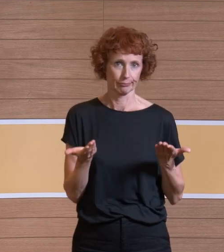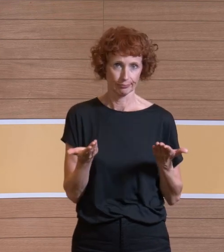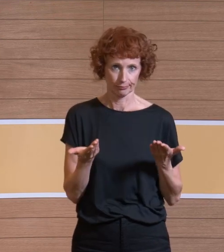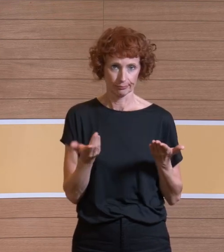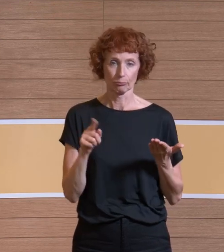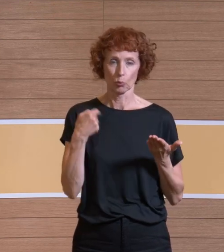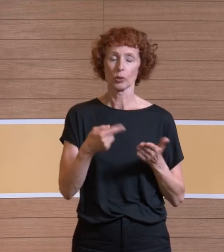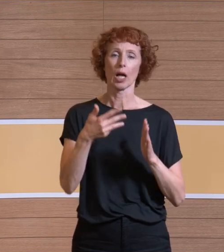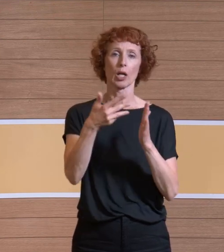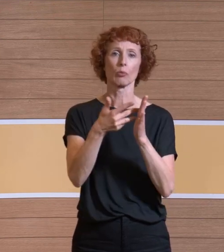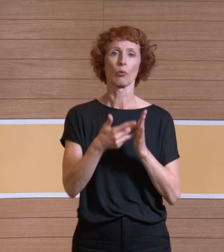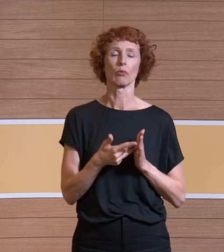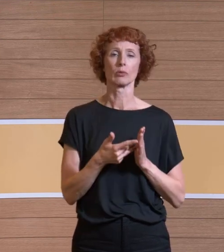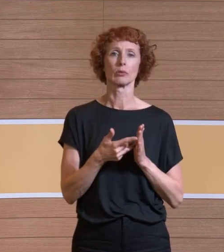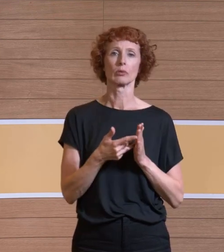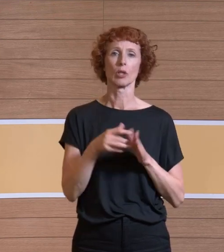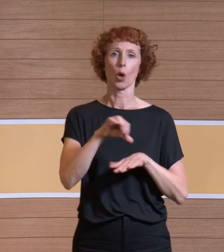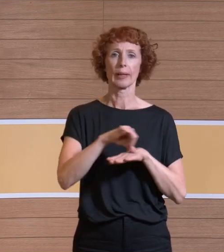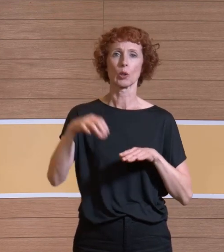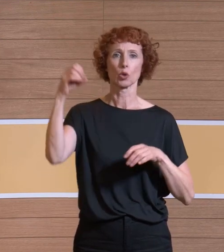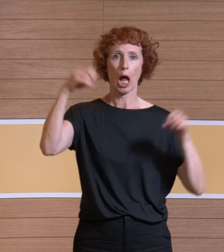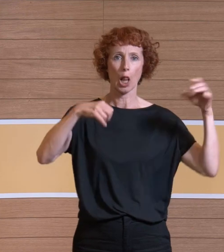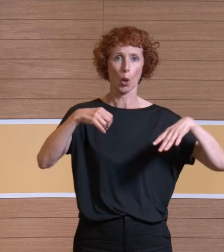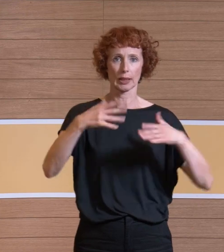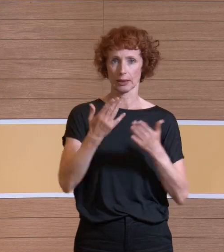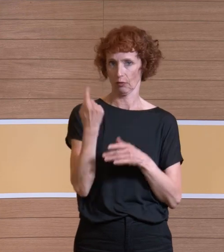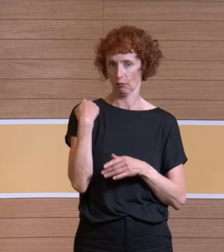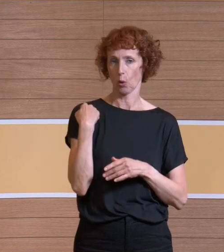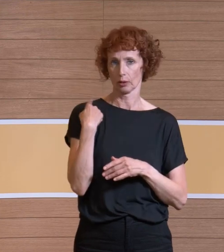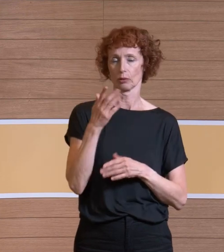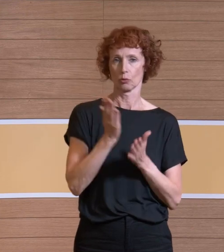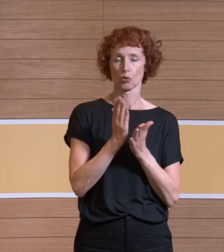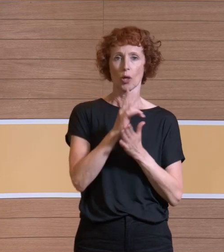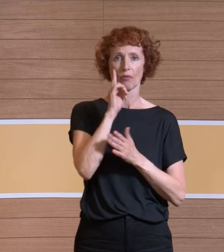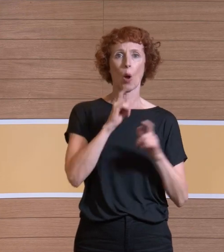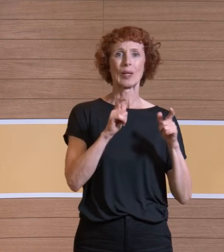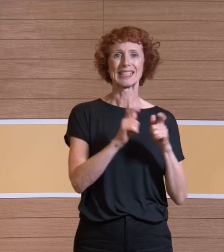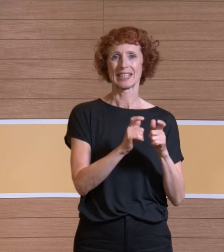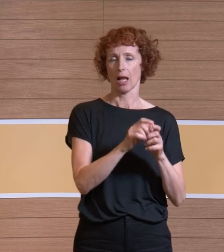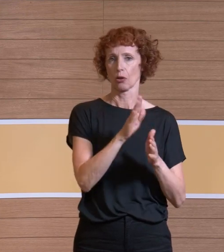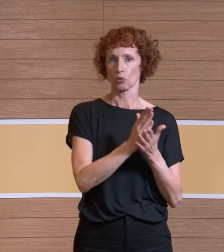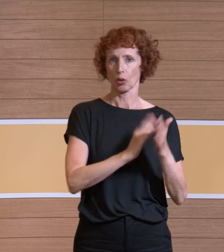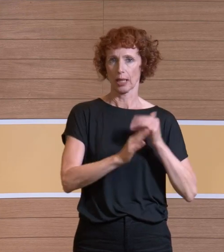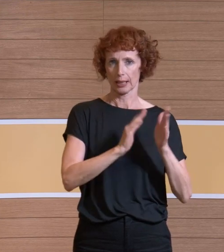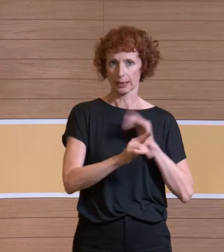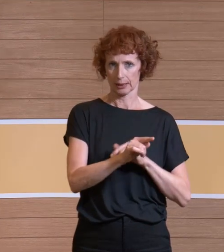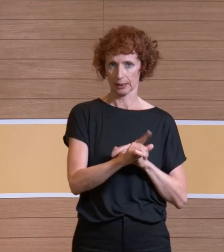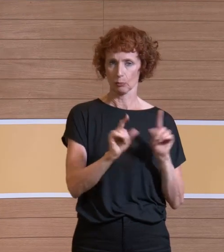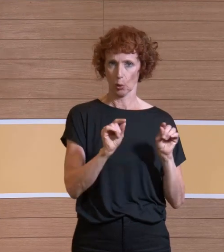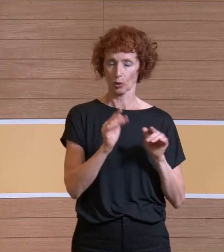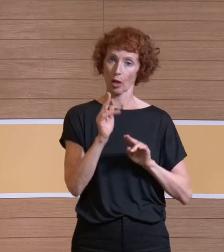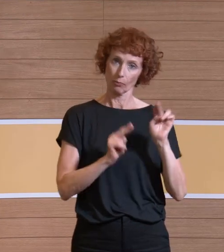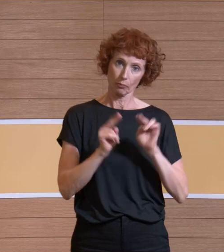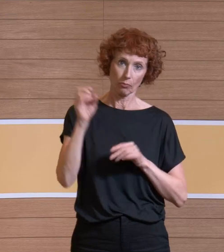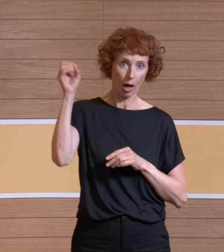uns angeguckt, OP-Leuchten, was Frau Ziegler gerade erläutert hat, haben die Einfluss, weil die OP-Leuchten, Sie können es auf dem